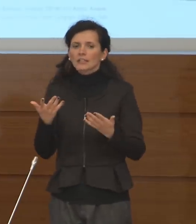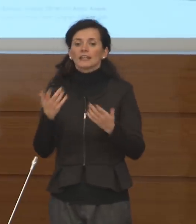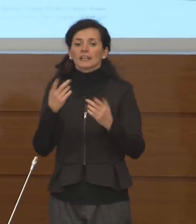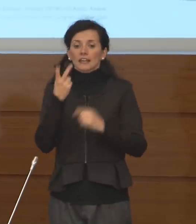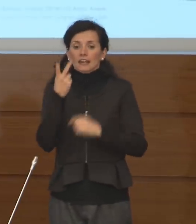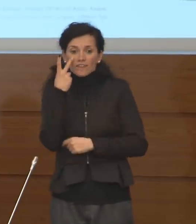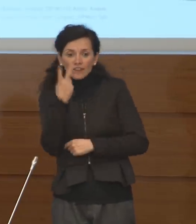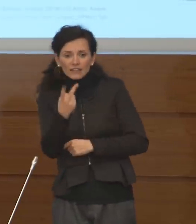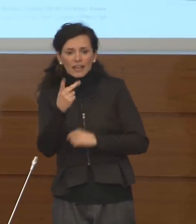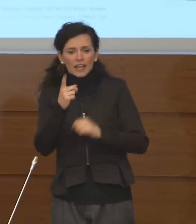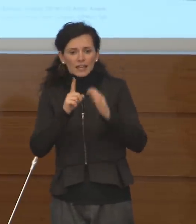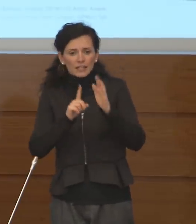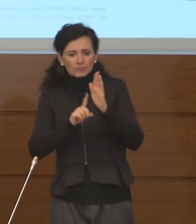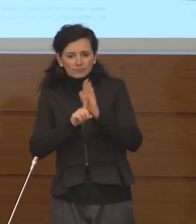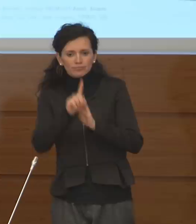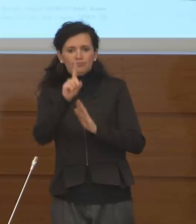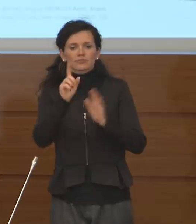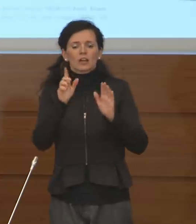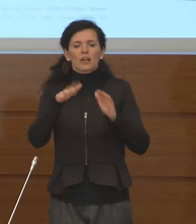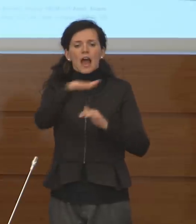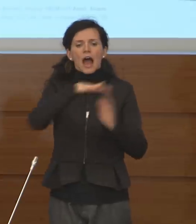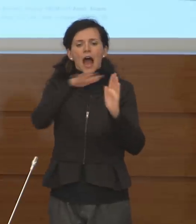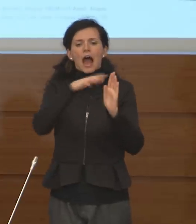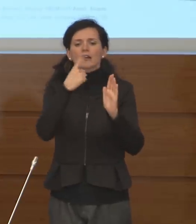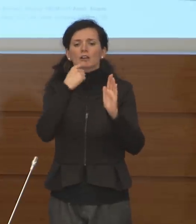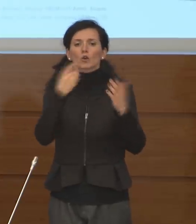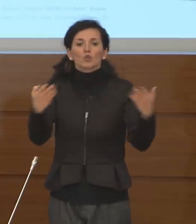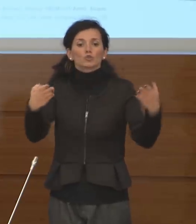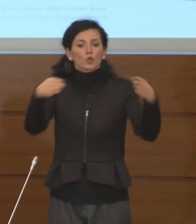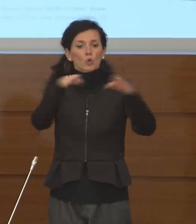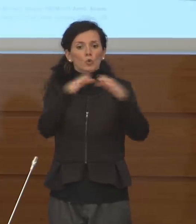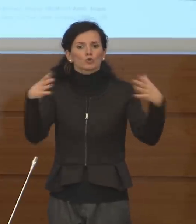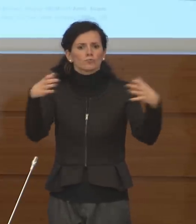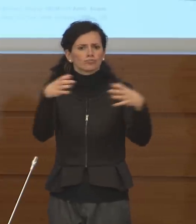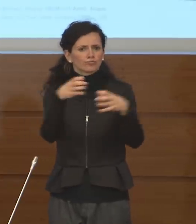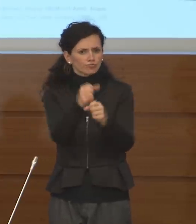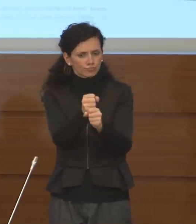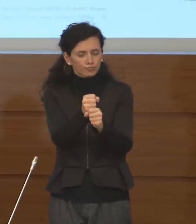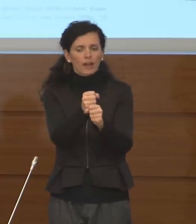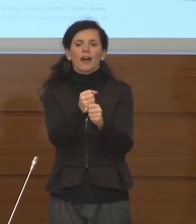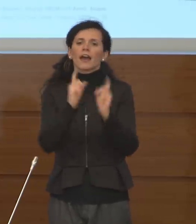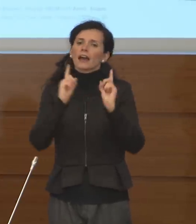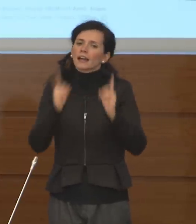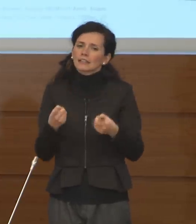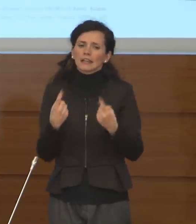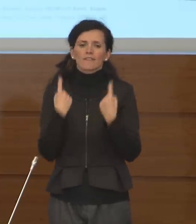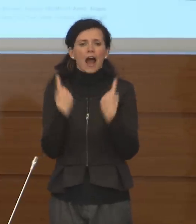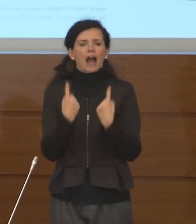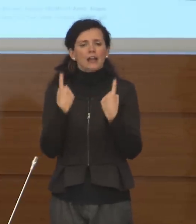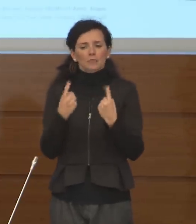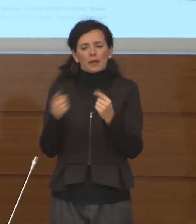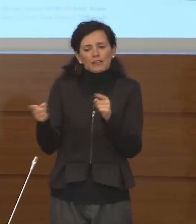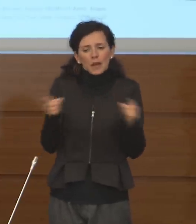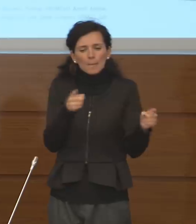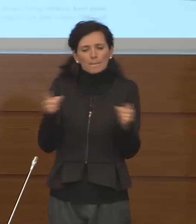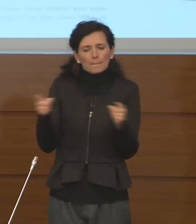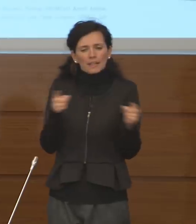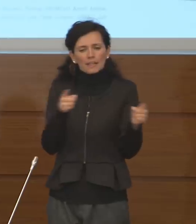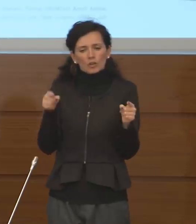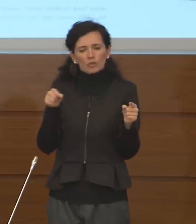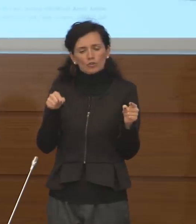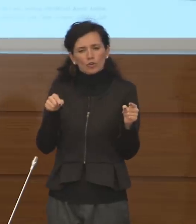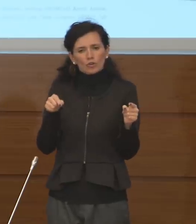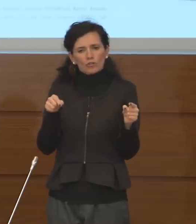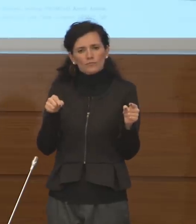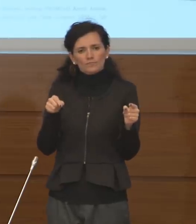chiusura delle aree rosse avremmo dovuto aspettare il passaggio